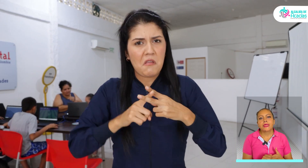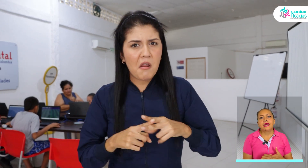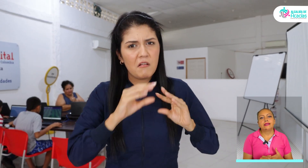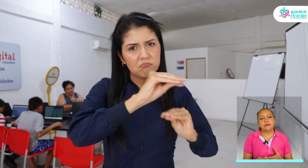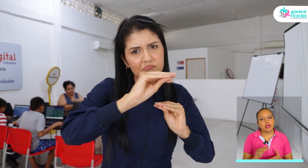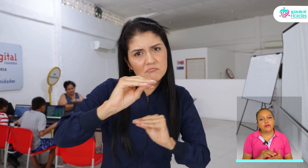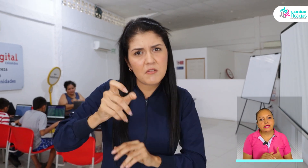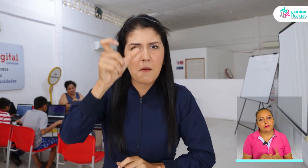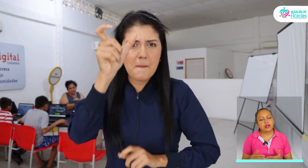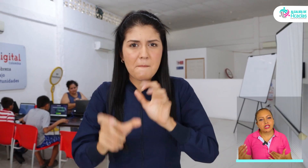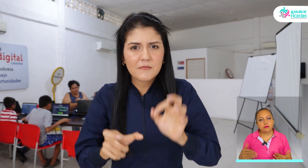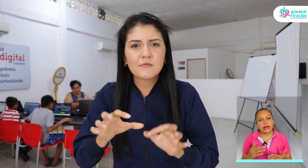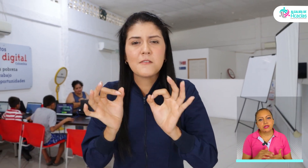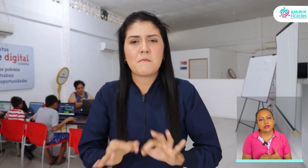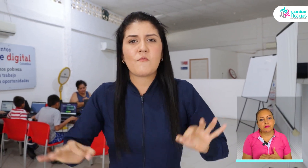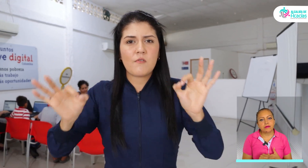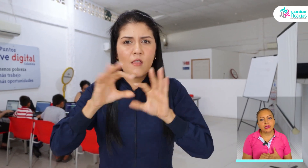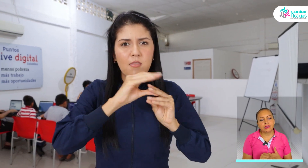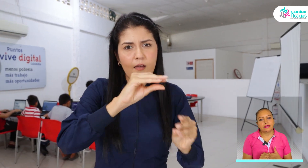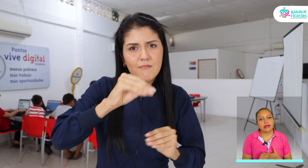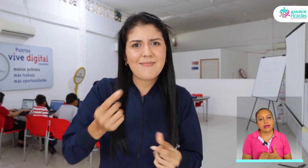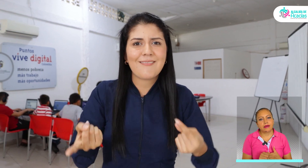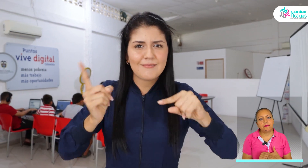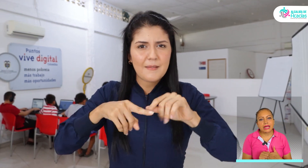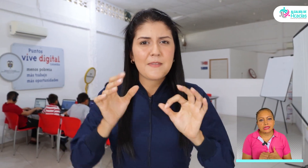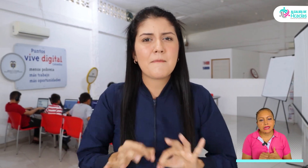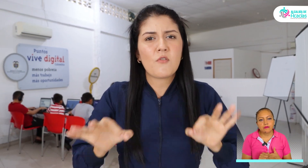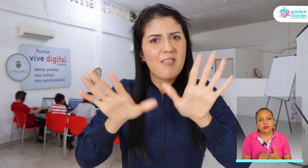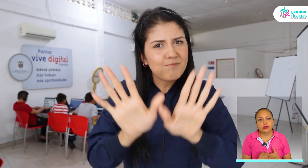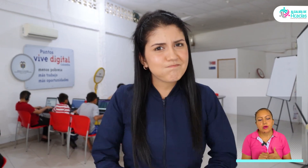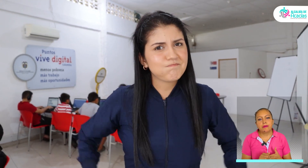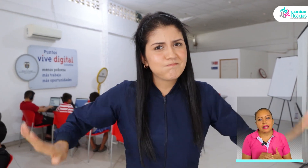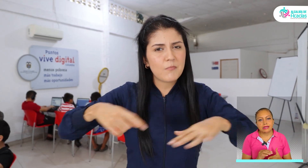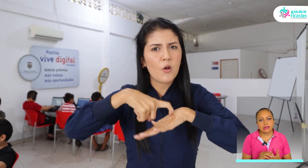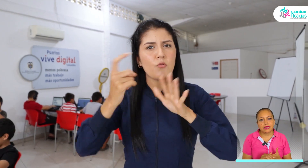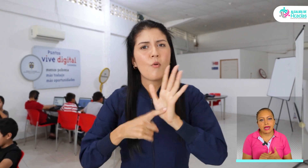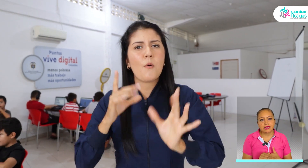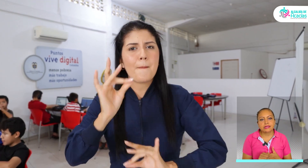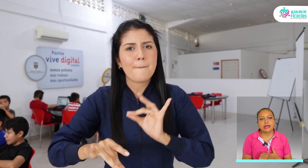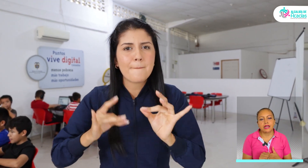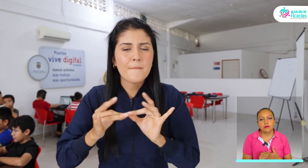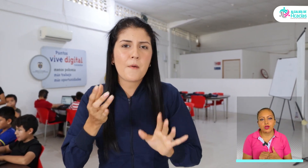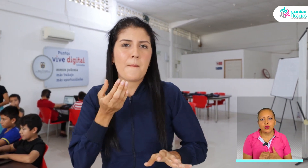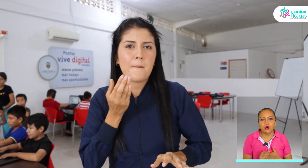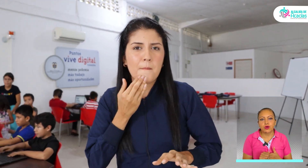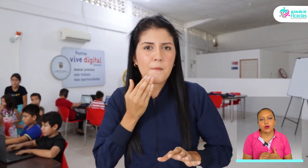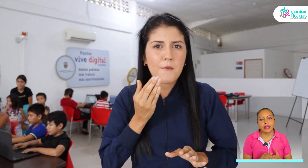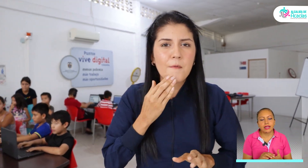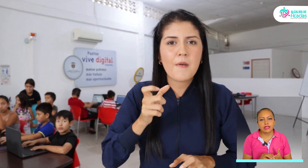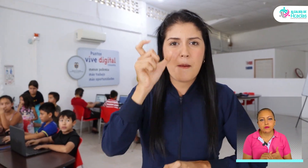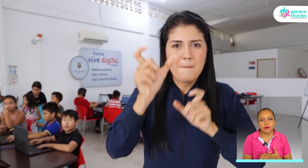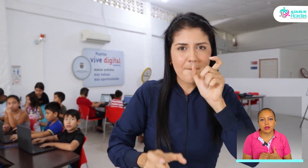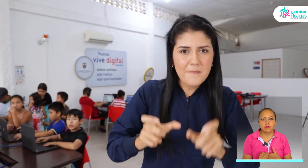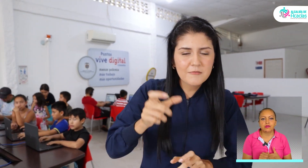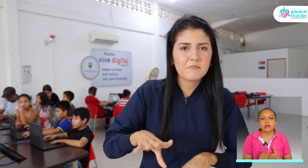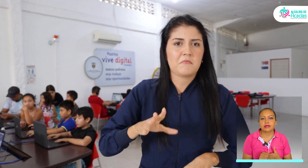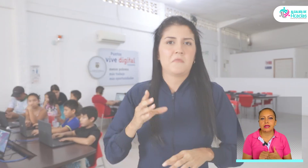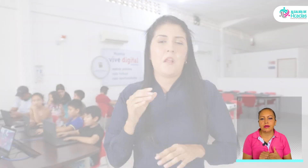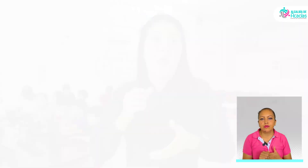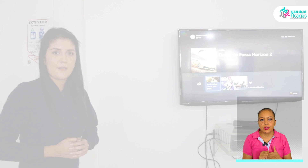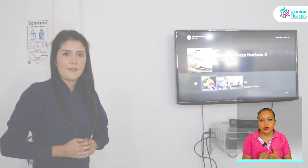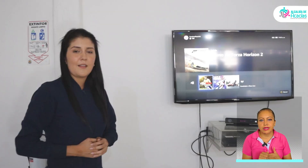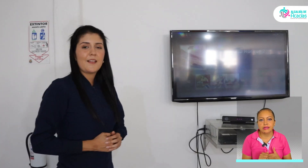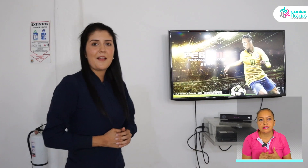También ofrecemos los espacios mediante préstamos para las entidades sin ánimo de lucro. En ellas podemos